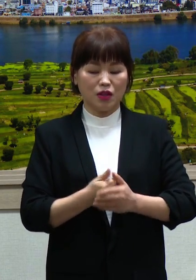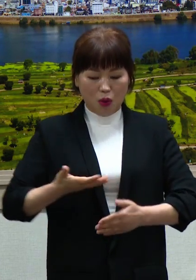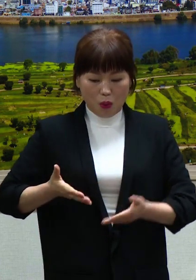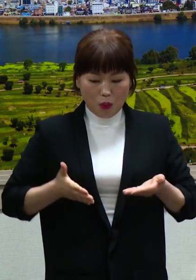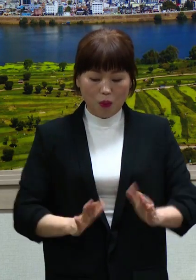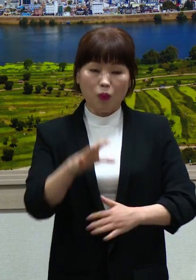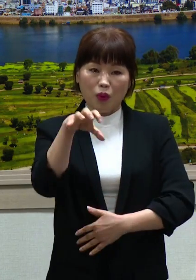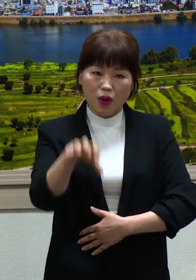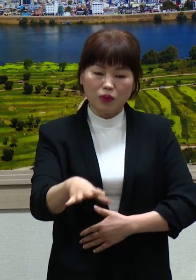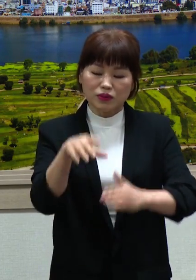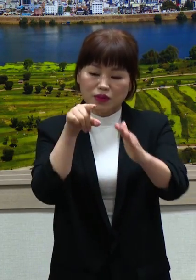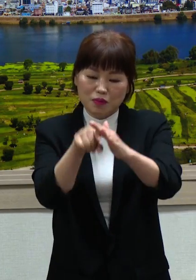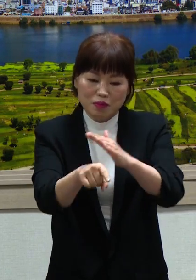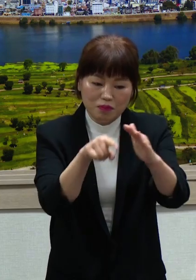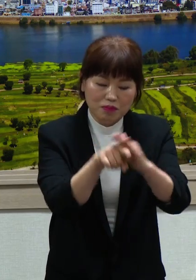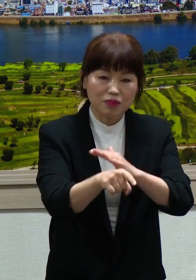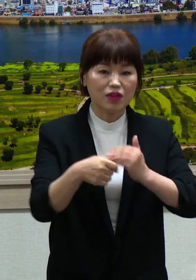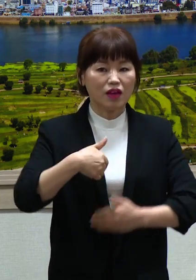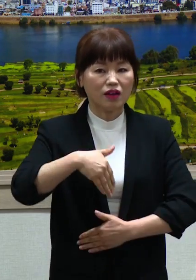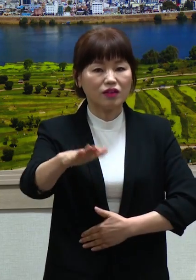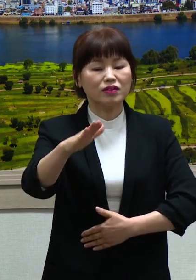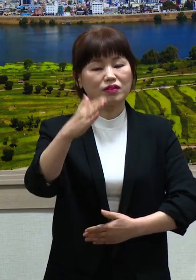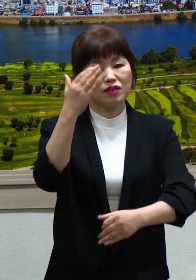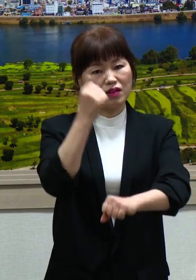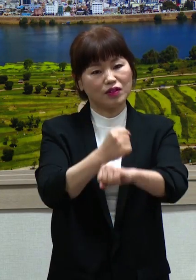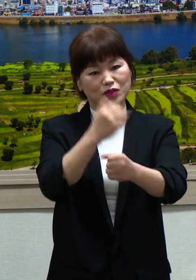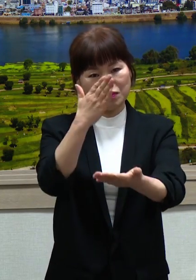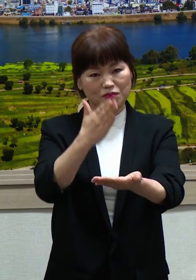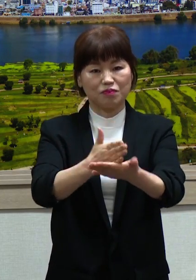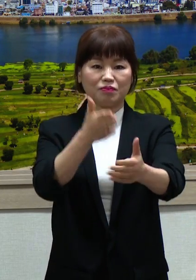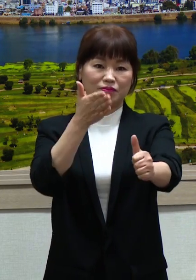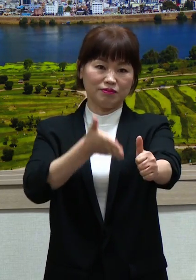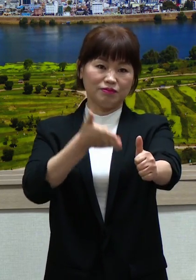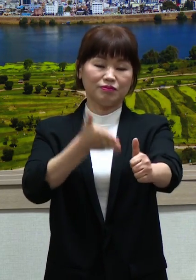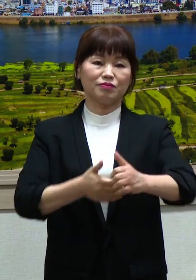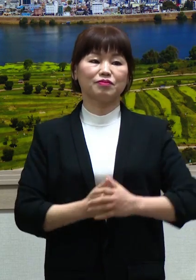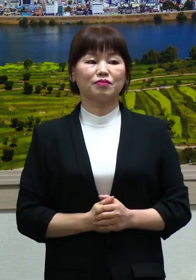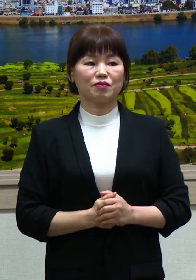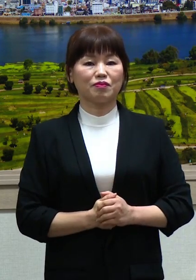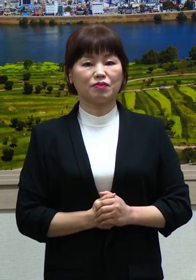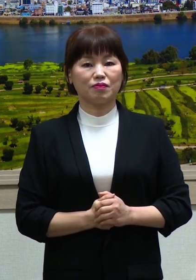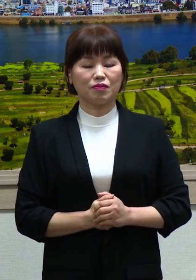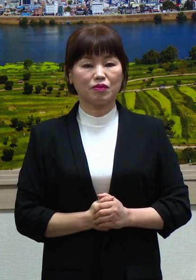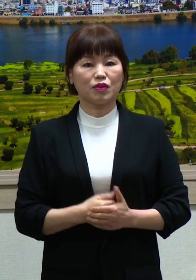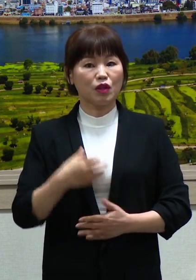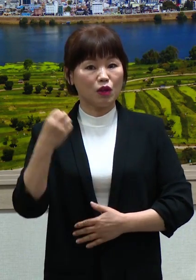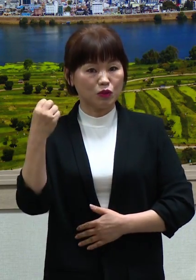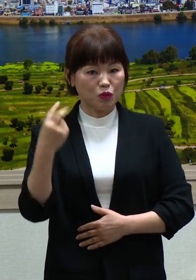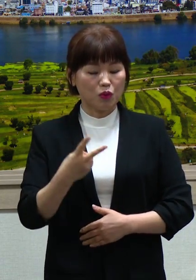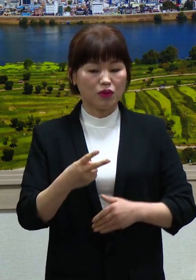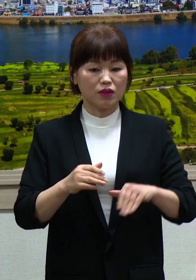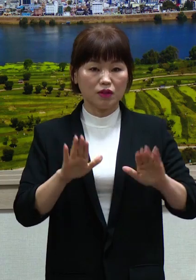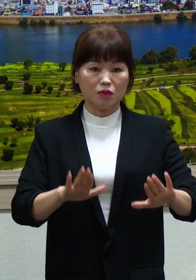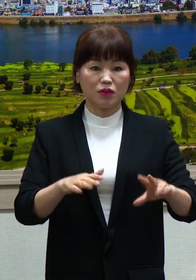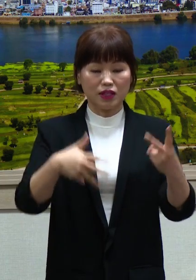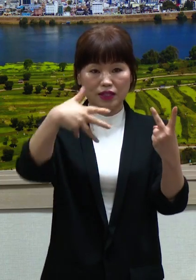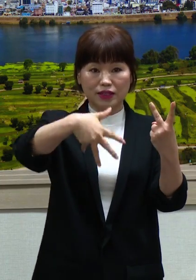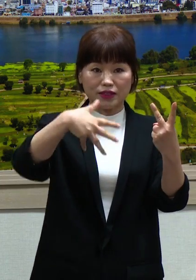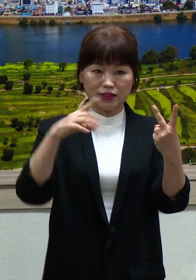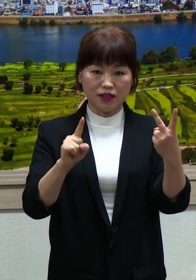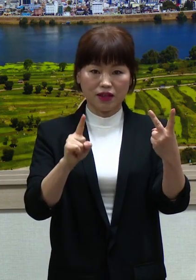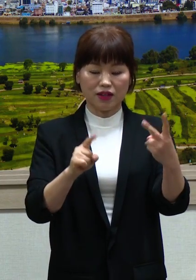최대한 자제하여 주시길 감독이 호소드립니다. 더불어 이번 2차 재난지원금